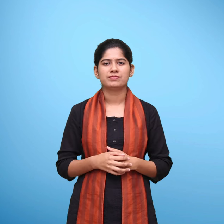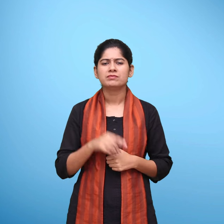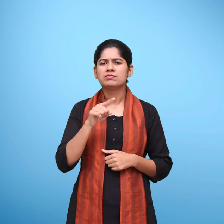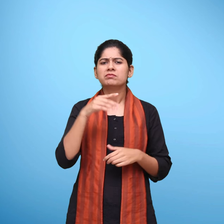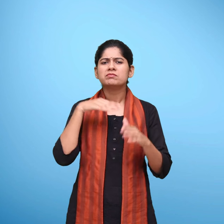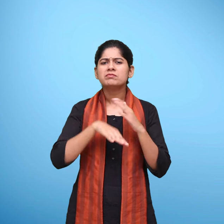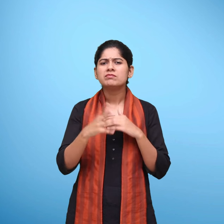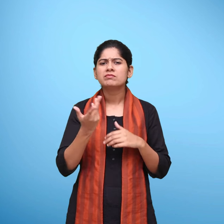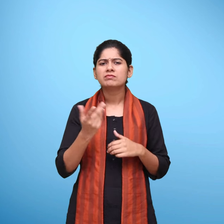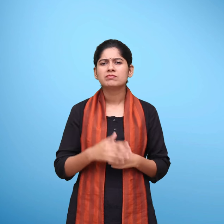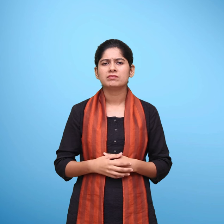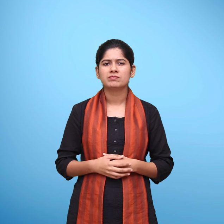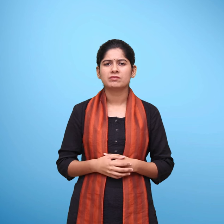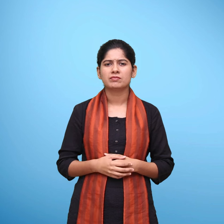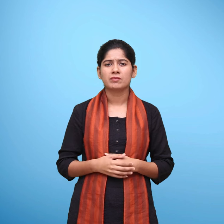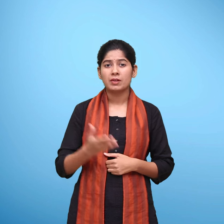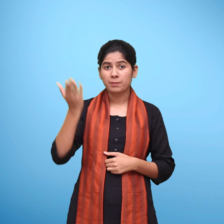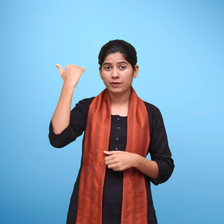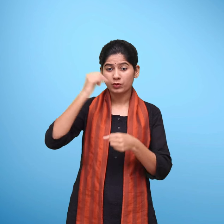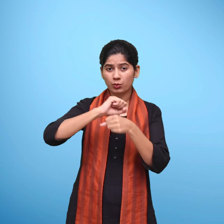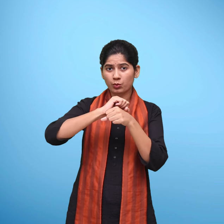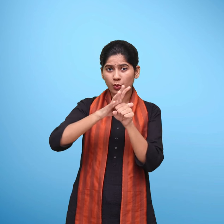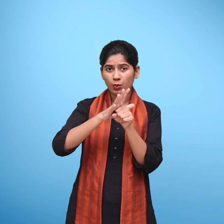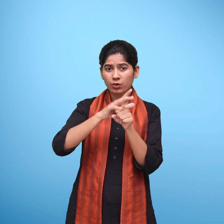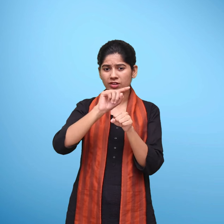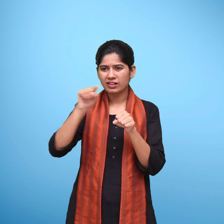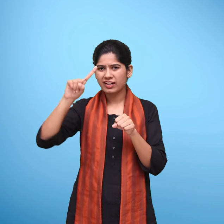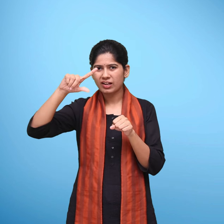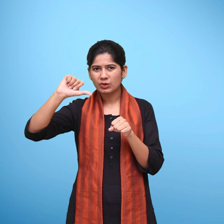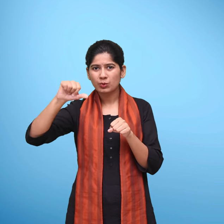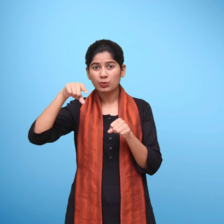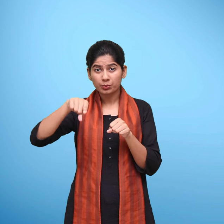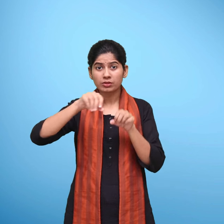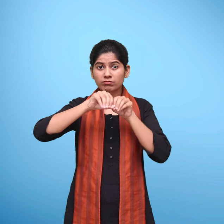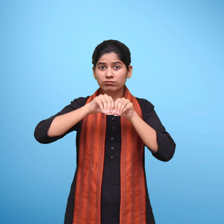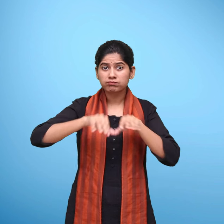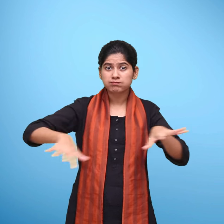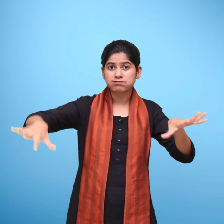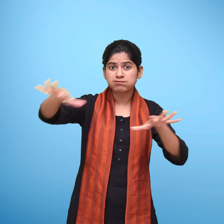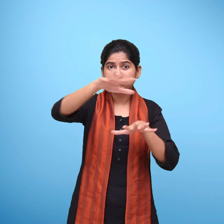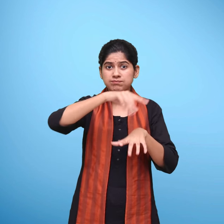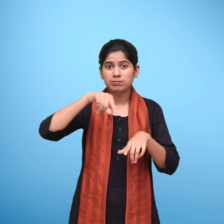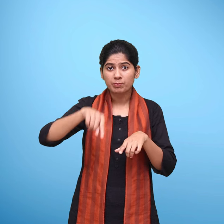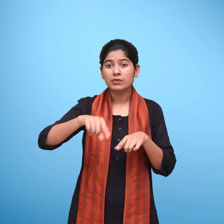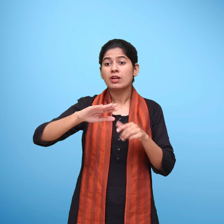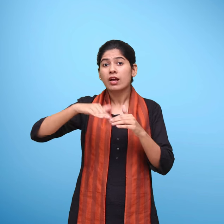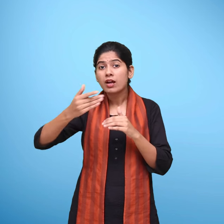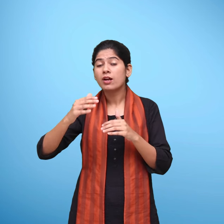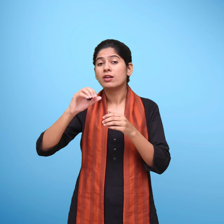कोविड-19 के प्रकोप के दोरान और उसके बाद विद्यारतियों के मानसिक स्वास्थ है, एवं कल्यान हे तू